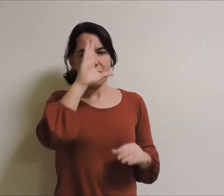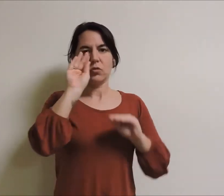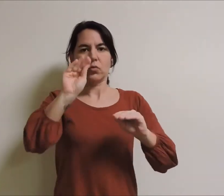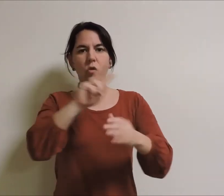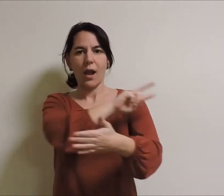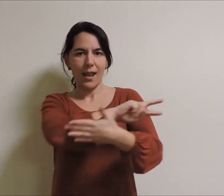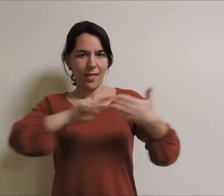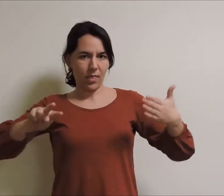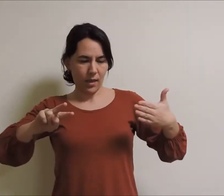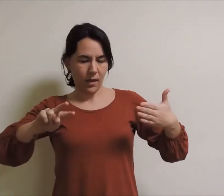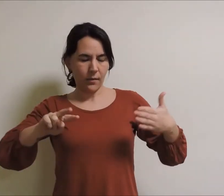Antón Fraguas